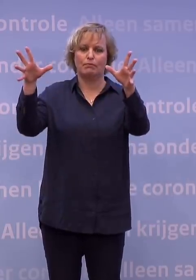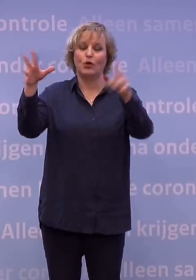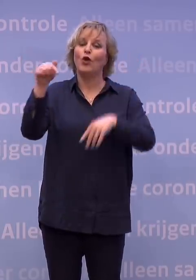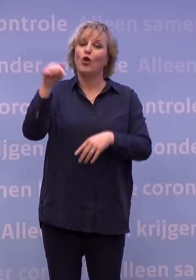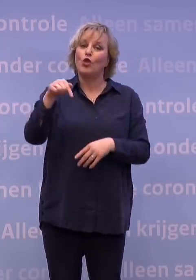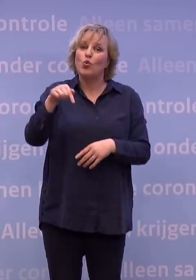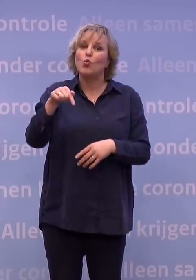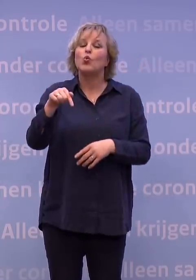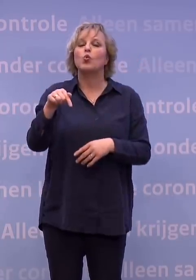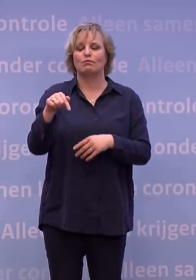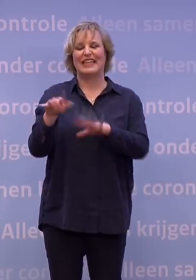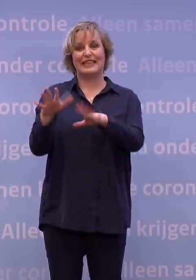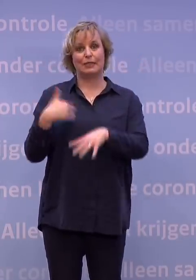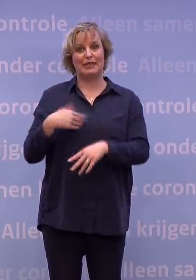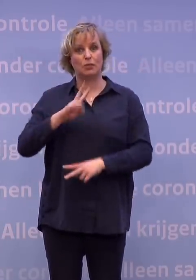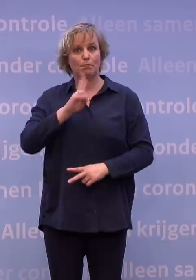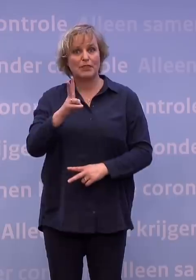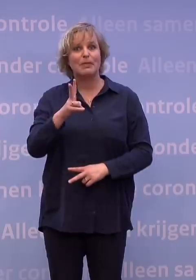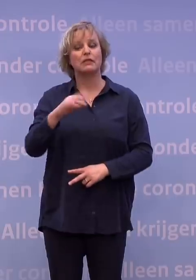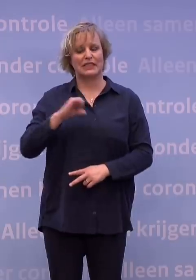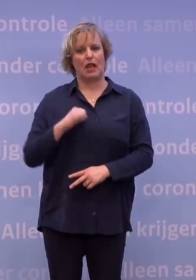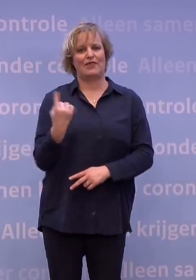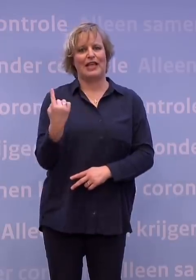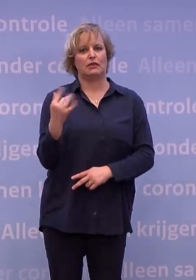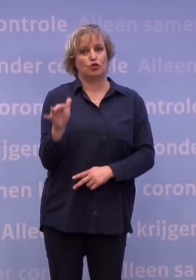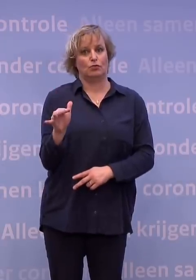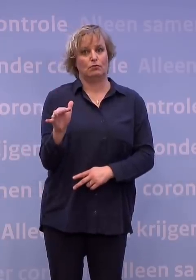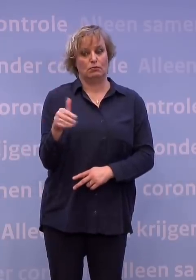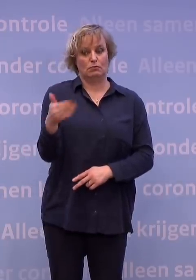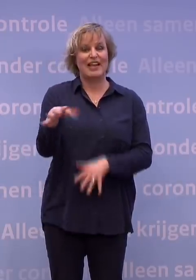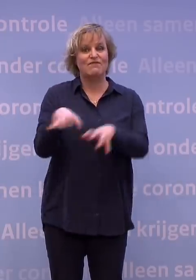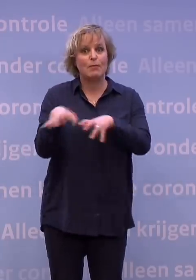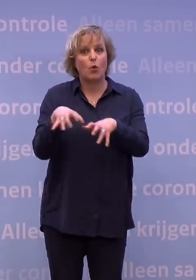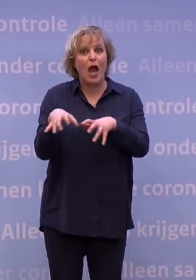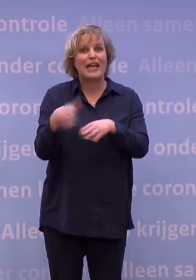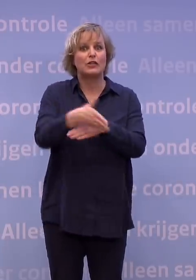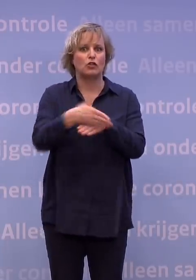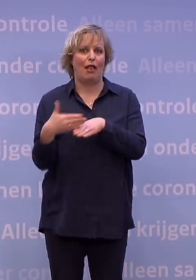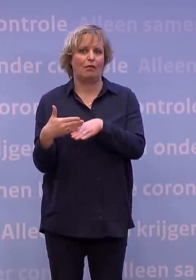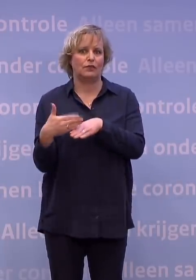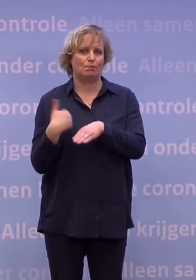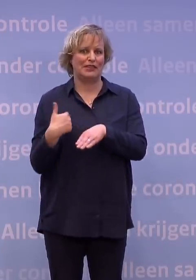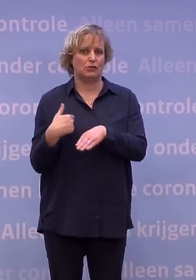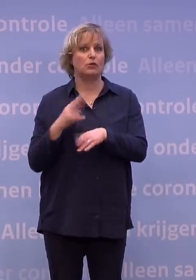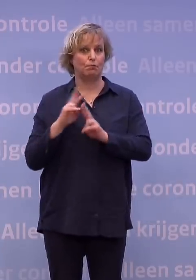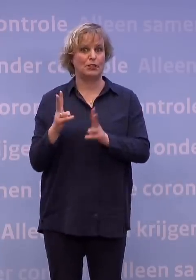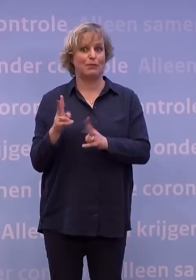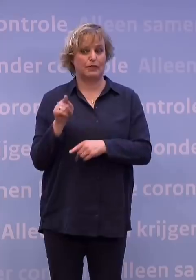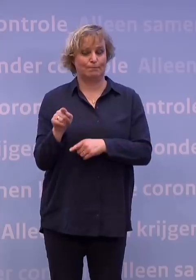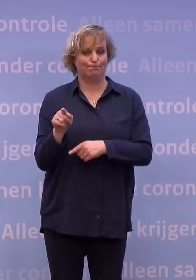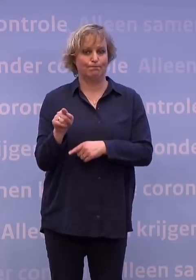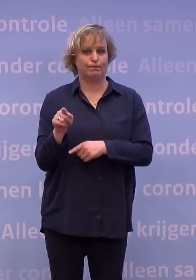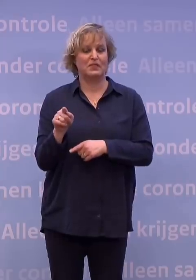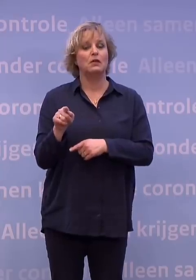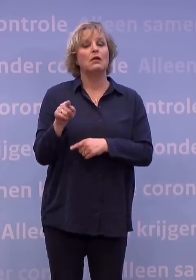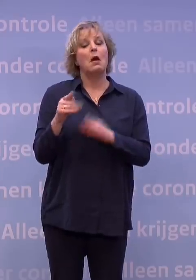goed voor 1 op de 10 besmettingen. En in februari is dat al de helft. En het OMT denkt dat die Britse variant het in maart